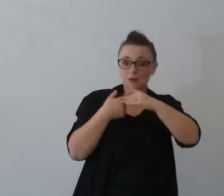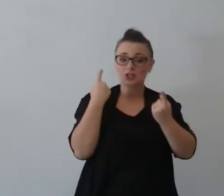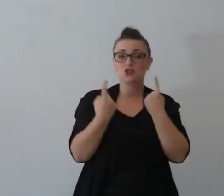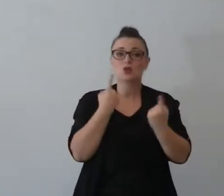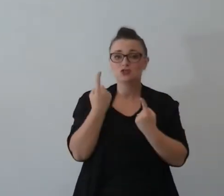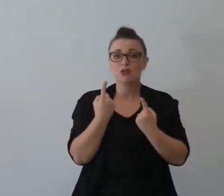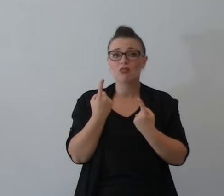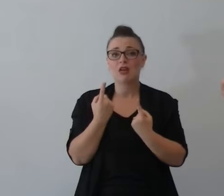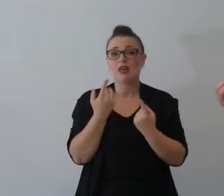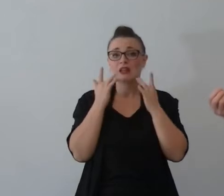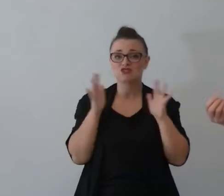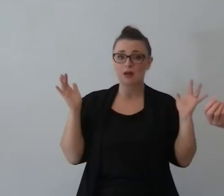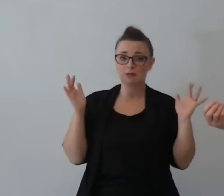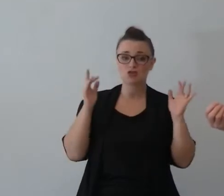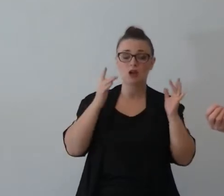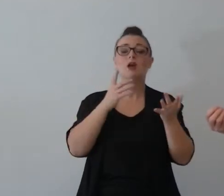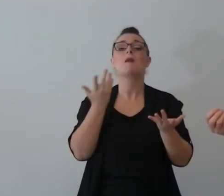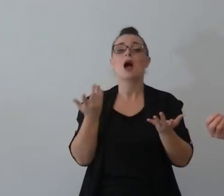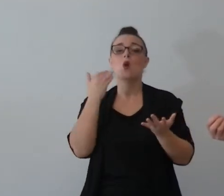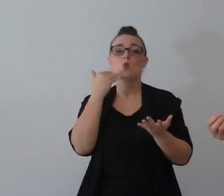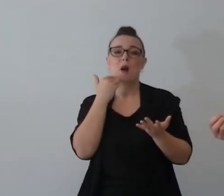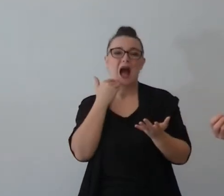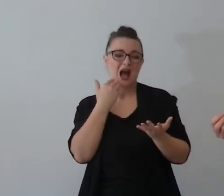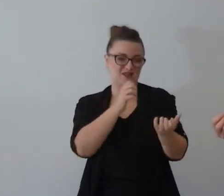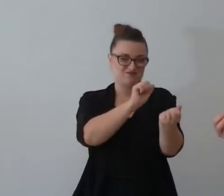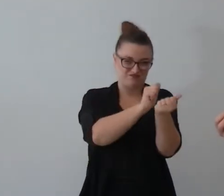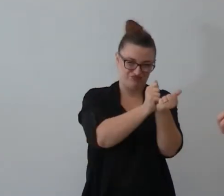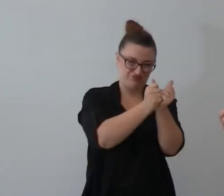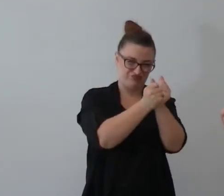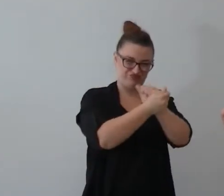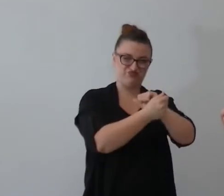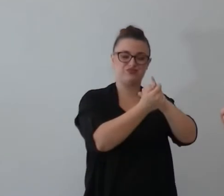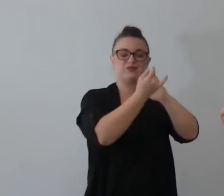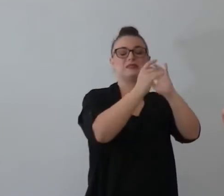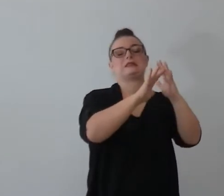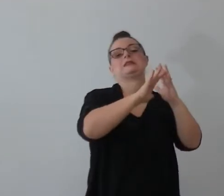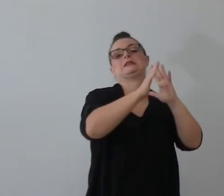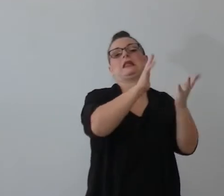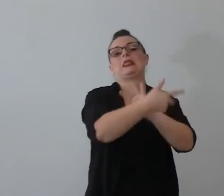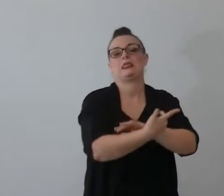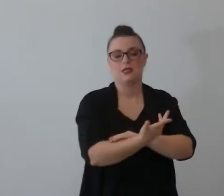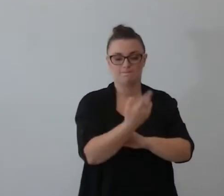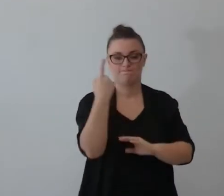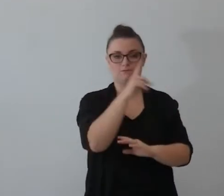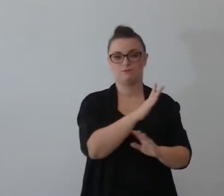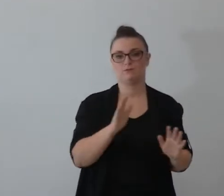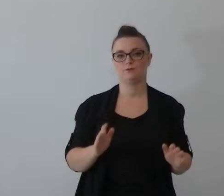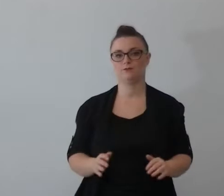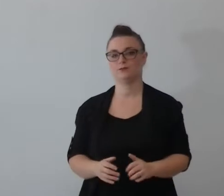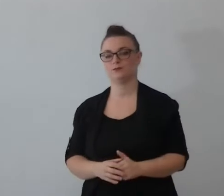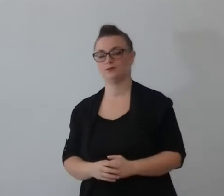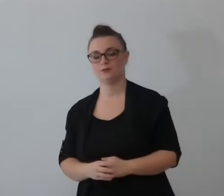diventa radicalmente differente e molto classica il santo apostolo quello che ha proposto